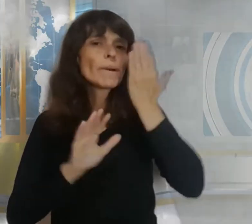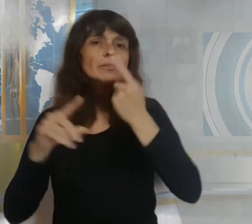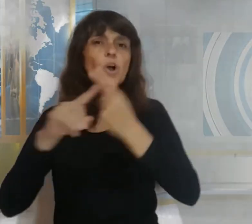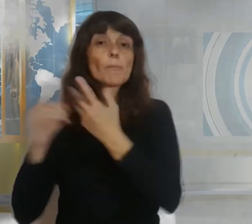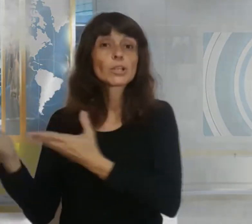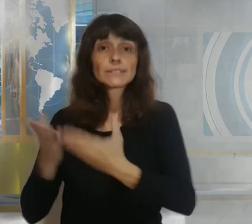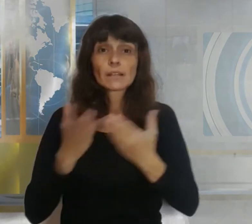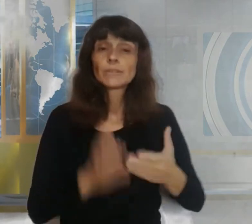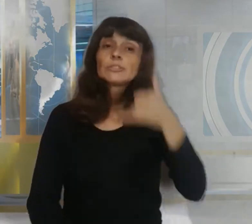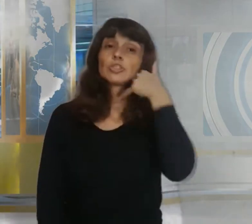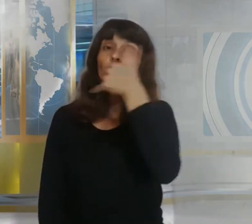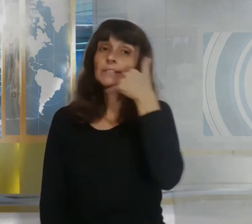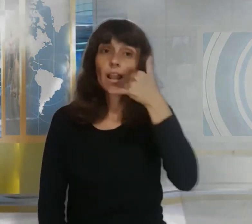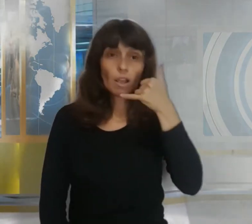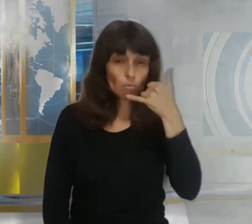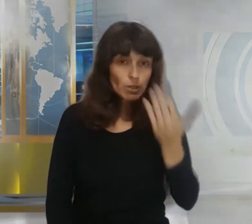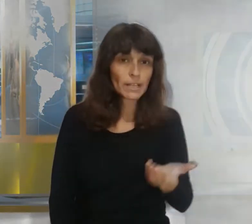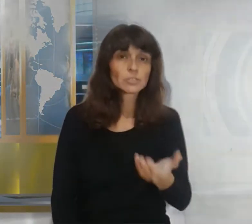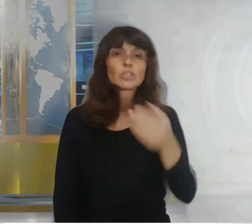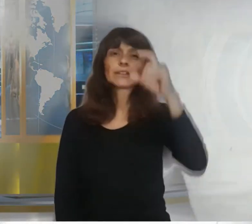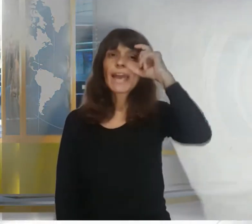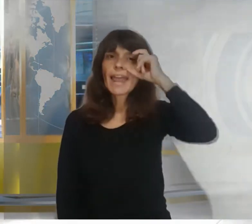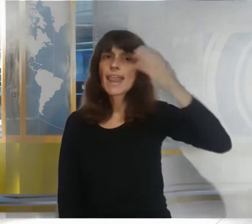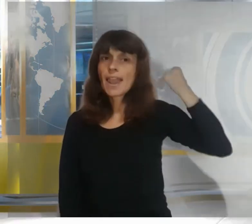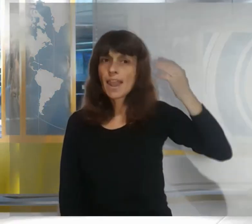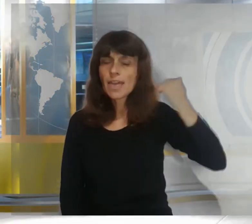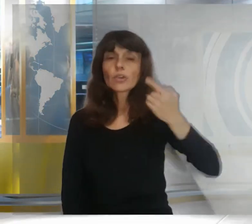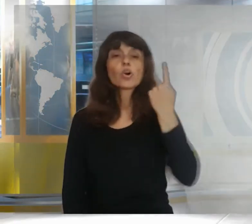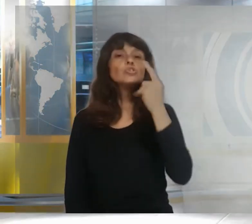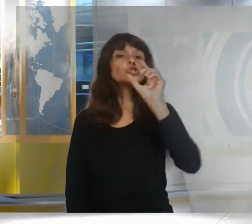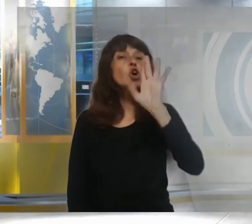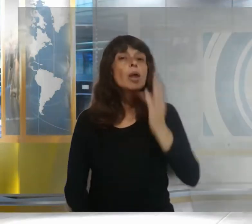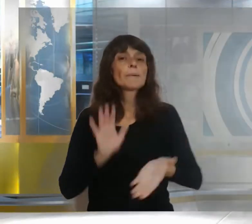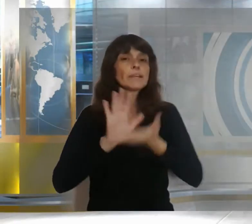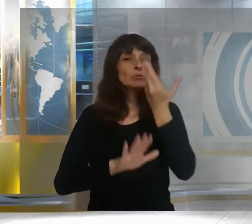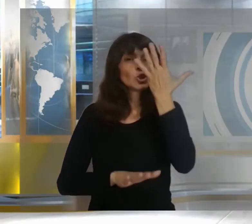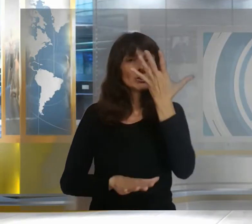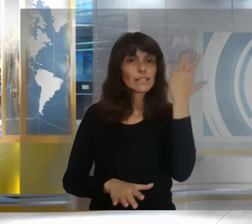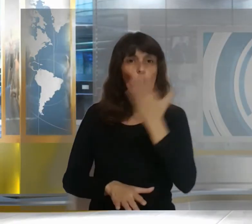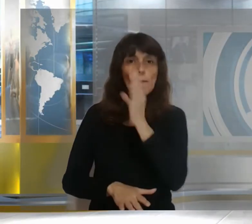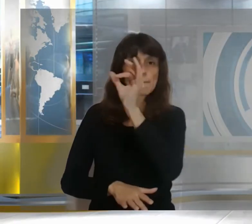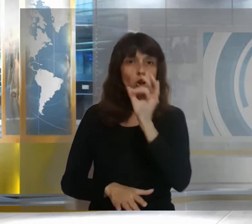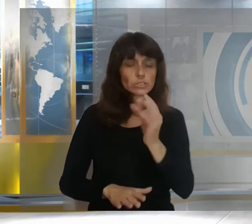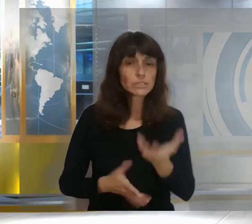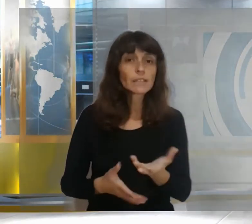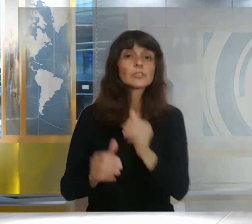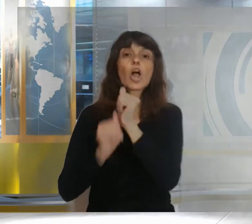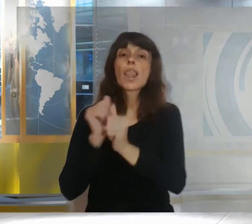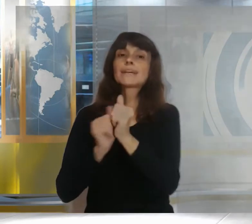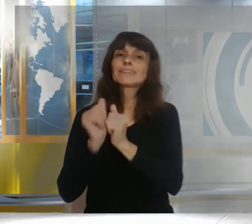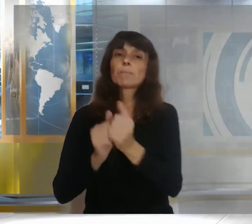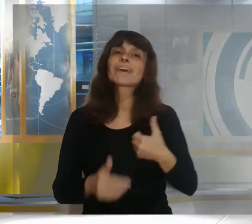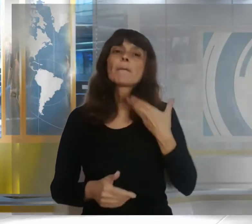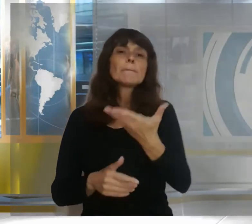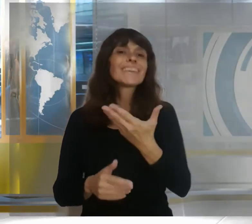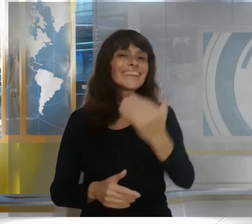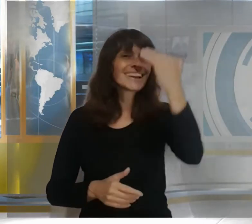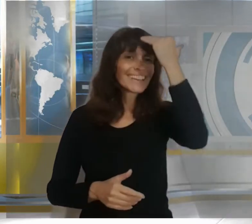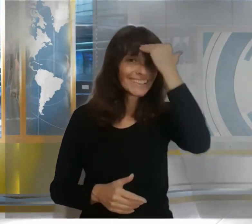enero sufrieron un 5% de incremento pero las compañías reclaman un 15% más ya rigen desde